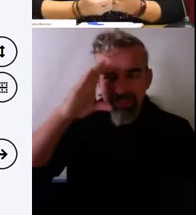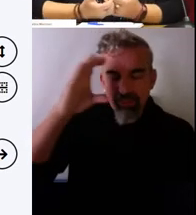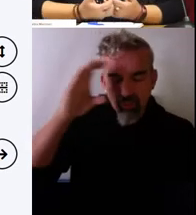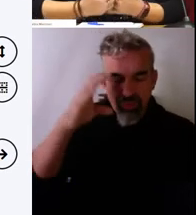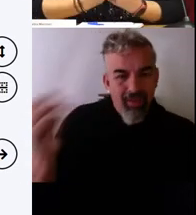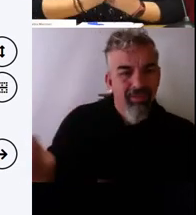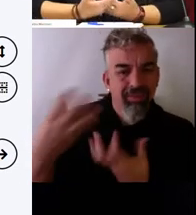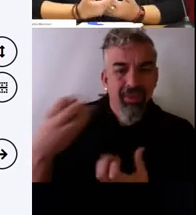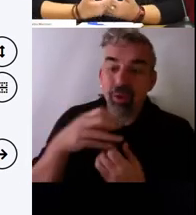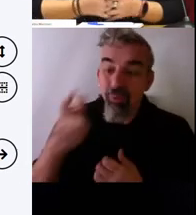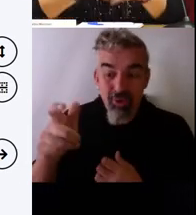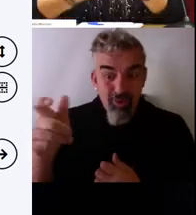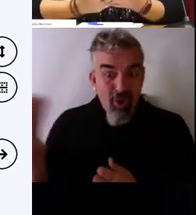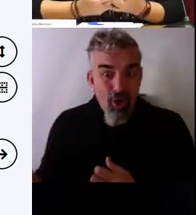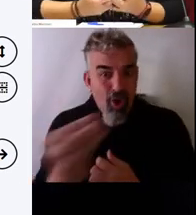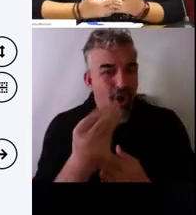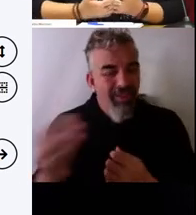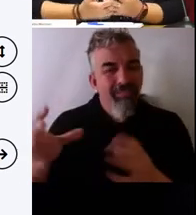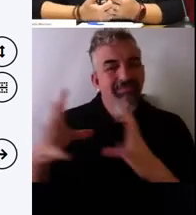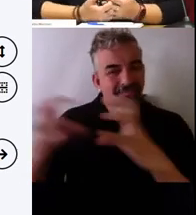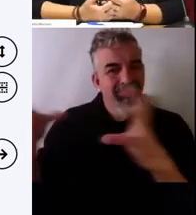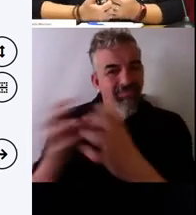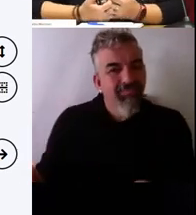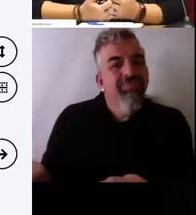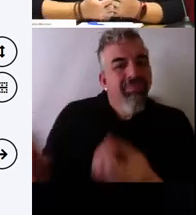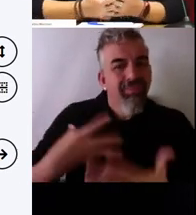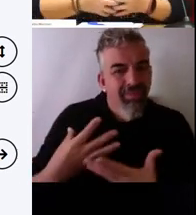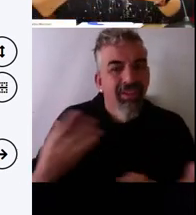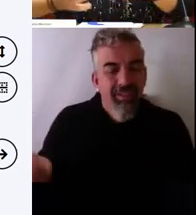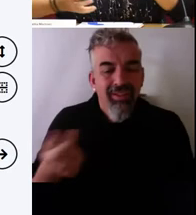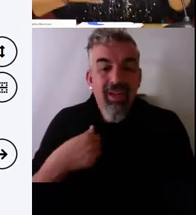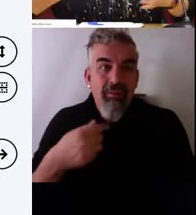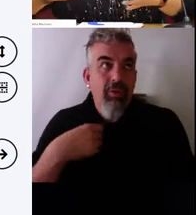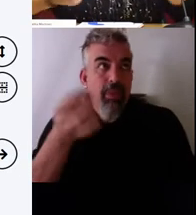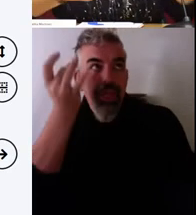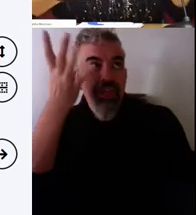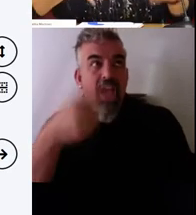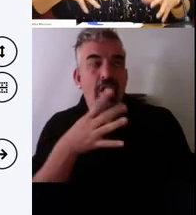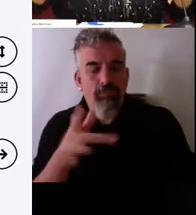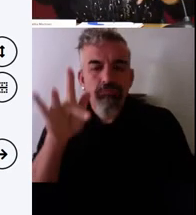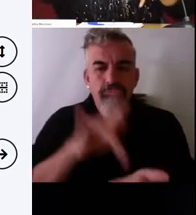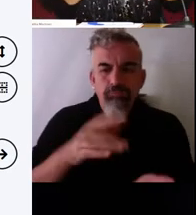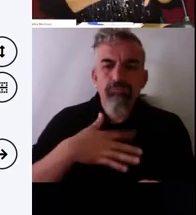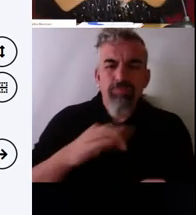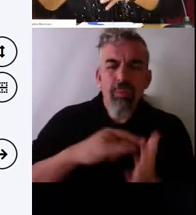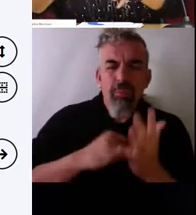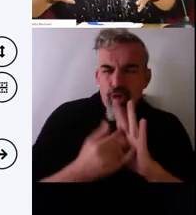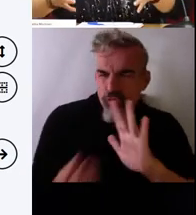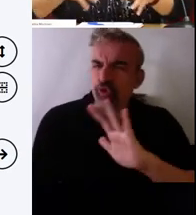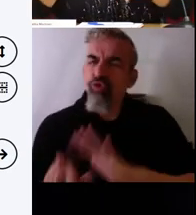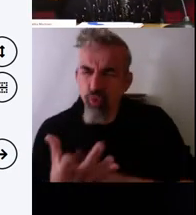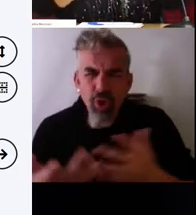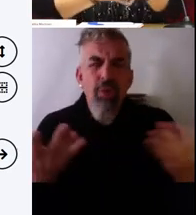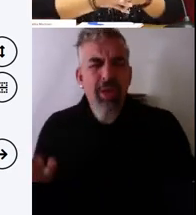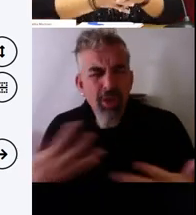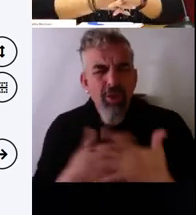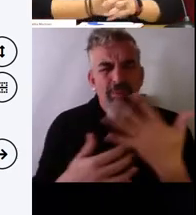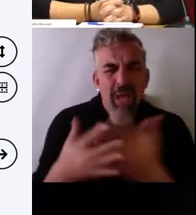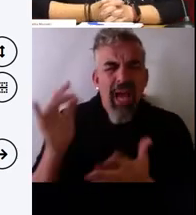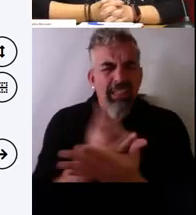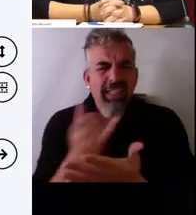con muchas ganas de decirnos, si me ha ocurrido que podríamos hacer este tipo de proyectos, donde combinamos tres